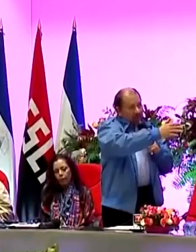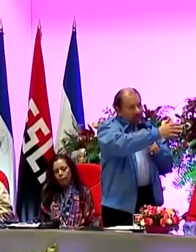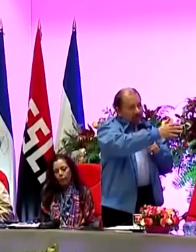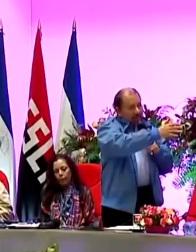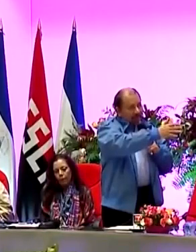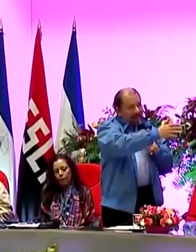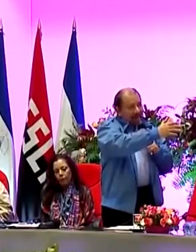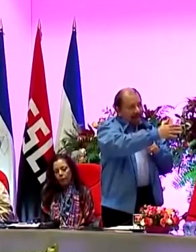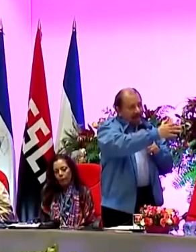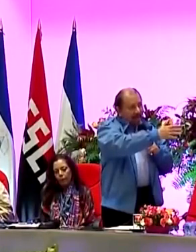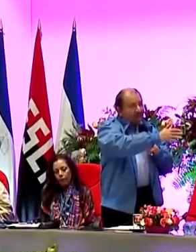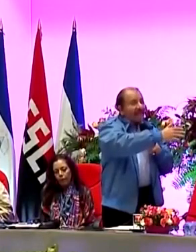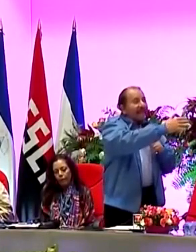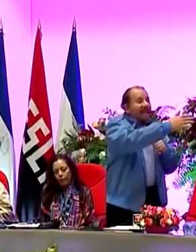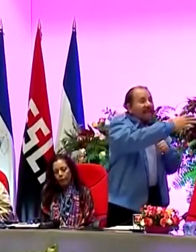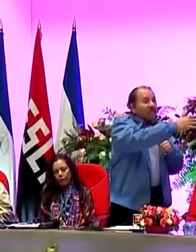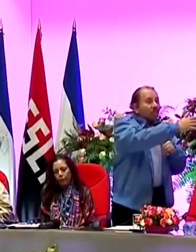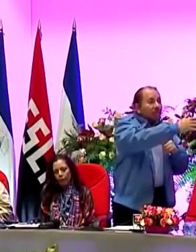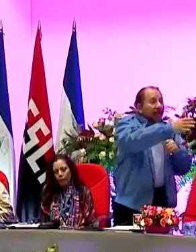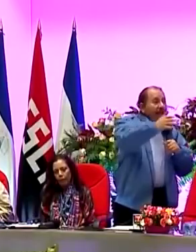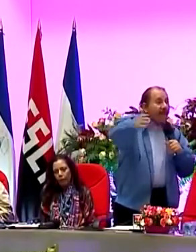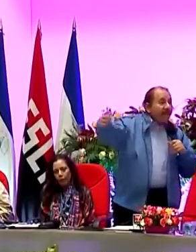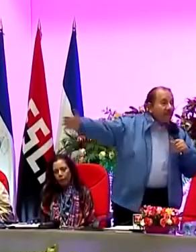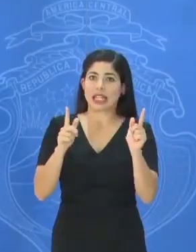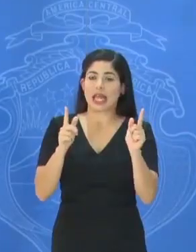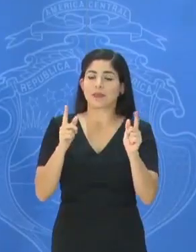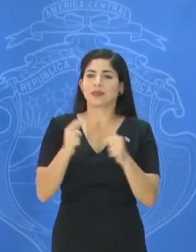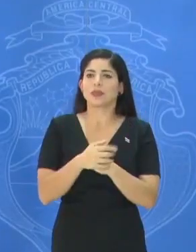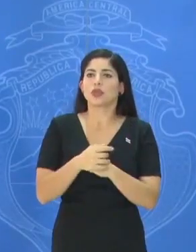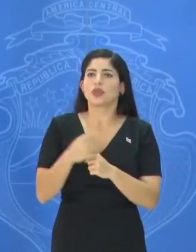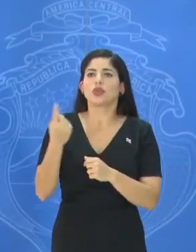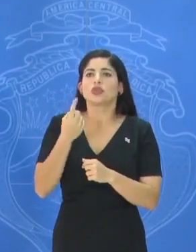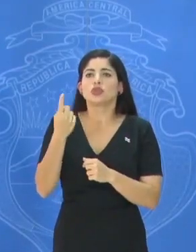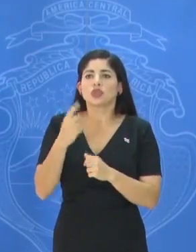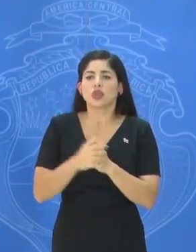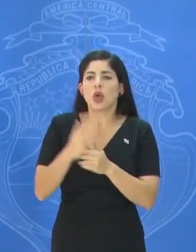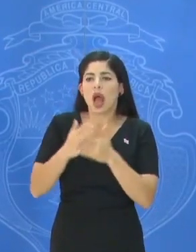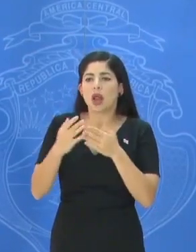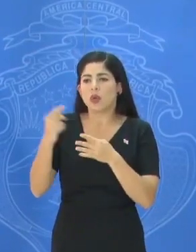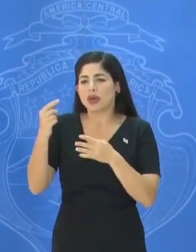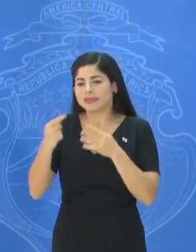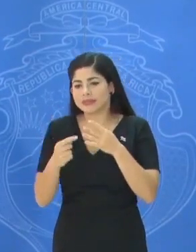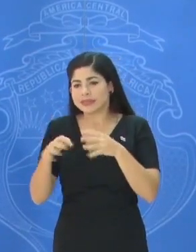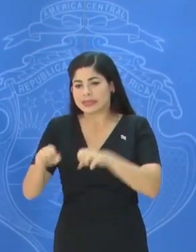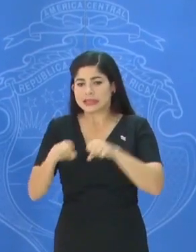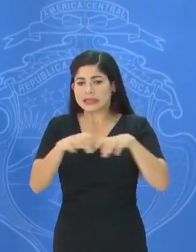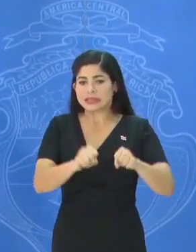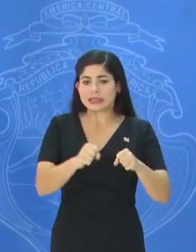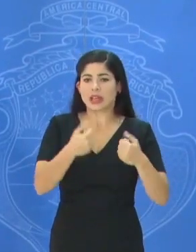cívicas a bases y apoye las elecciones libres, fue el mensaje enviado por parte del diplomático